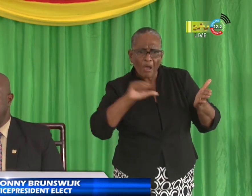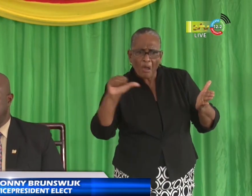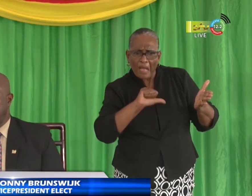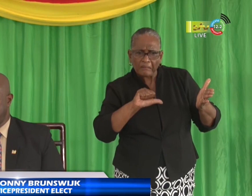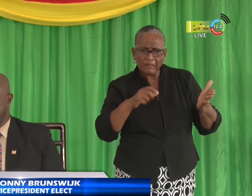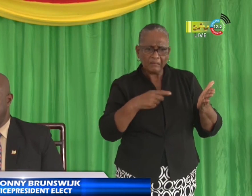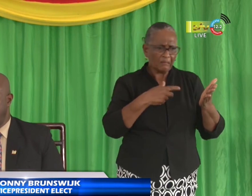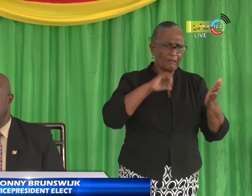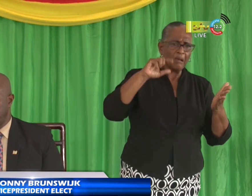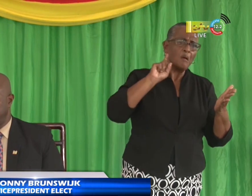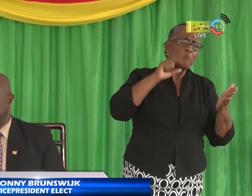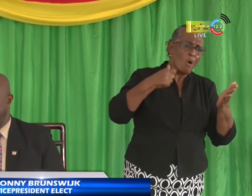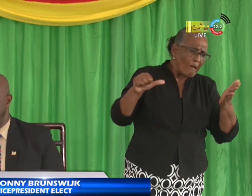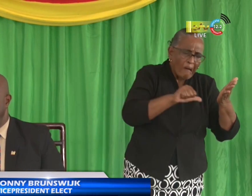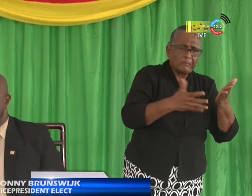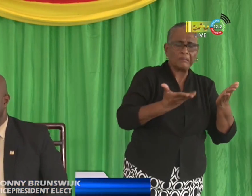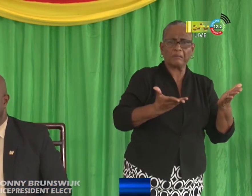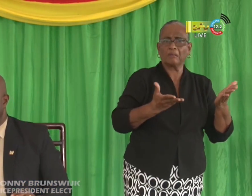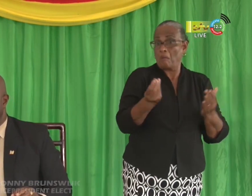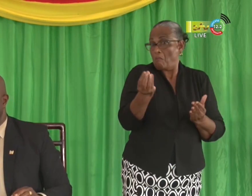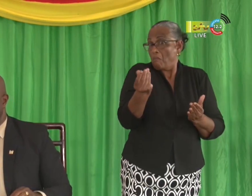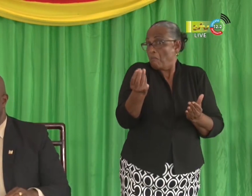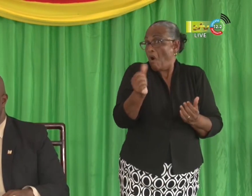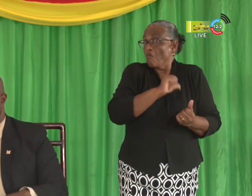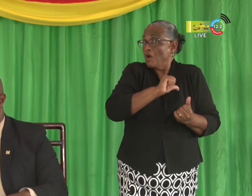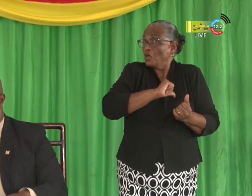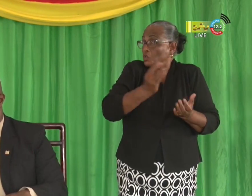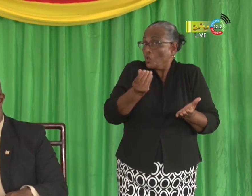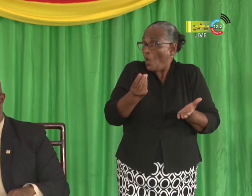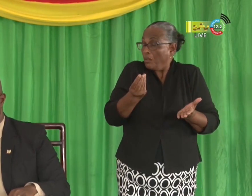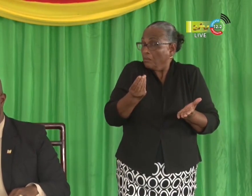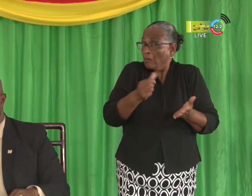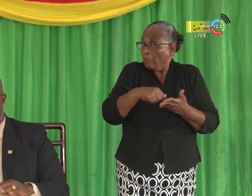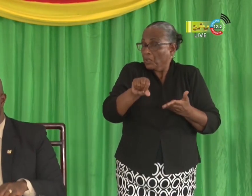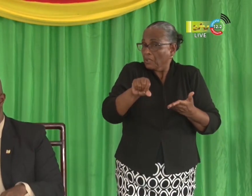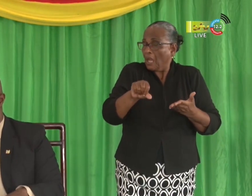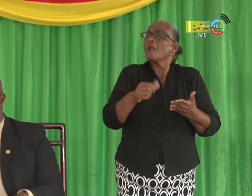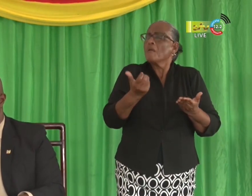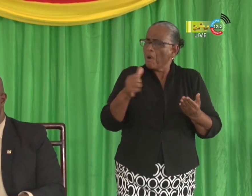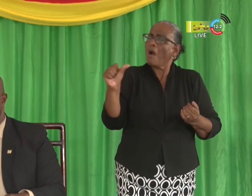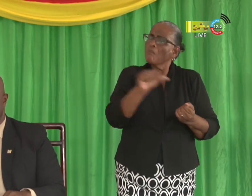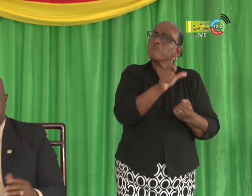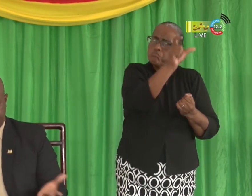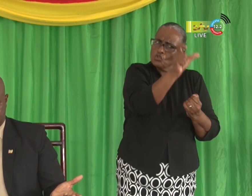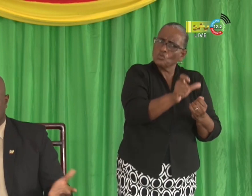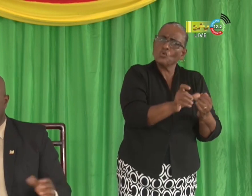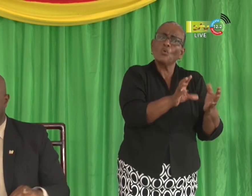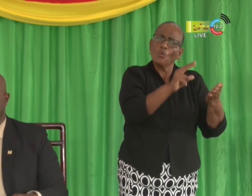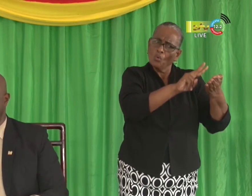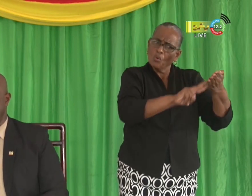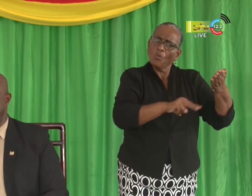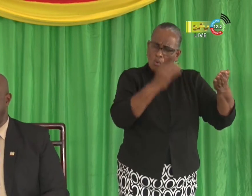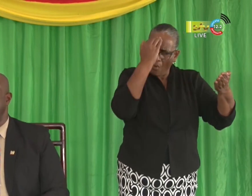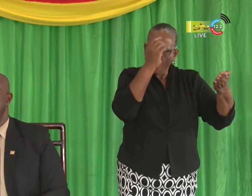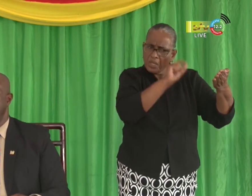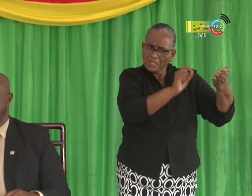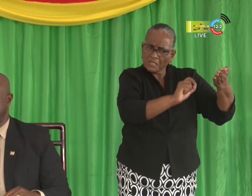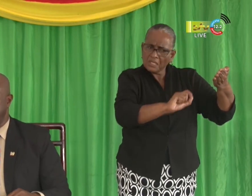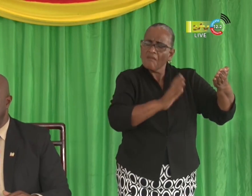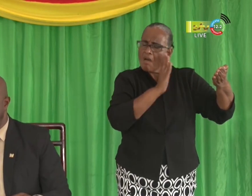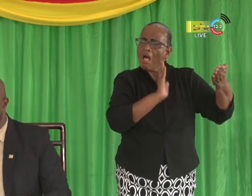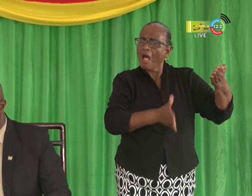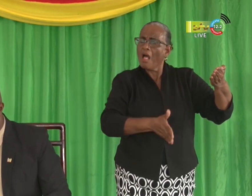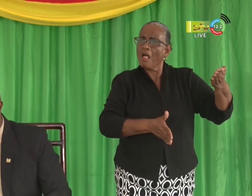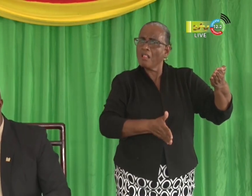Dus ik kan je niet precies zeggen wat de schulden zijn, maar waardoor de schulden bijgehouden, ik kan het niet zo uit te doen zeggen, maar